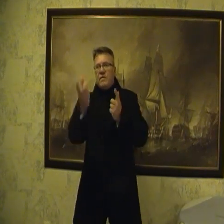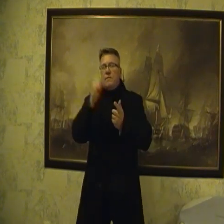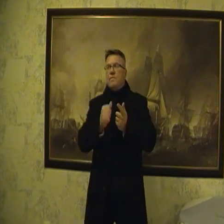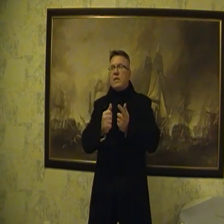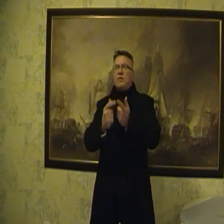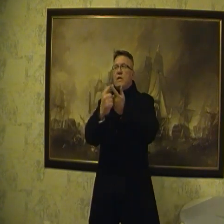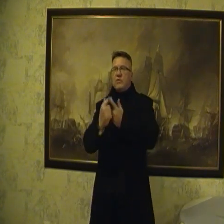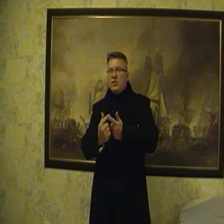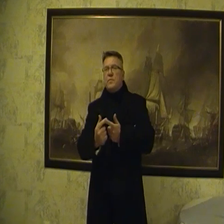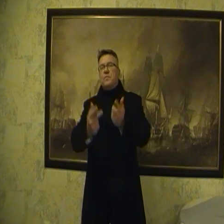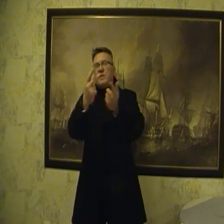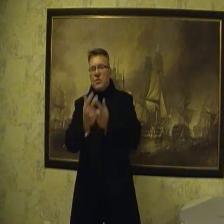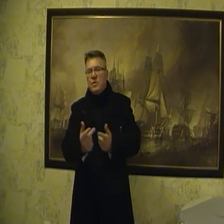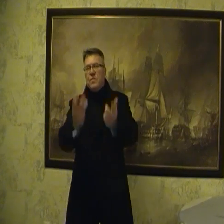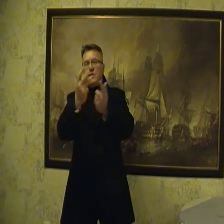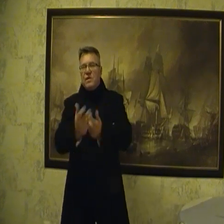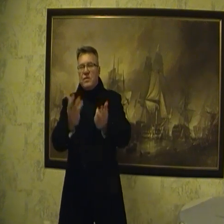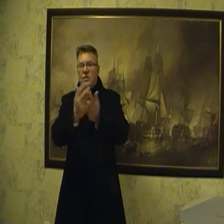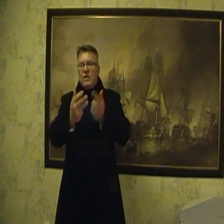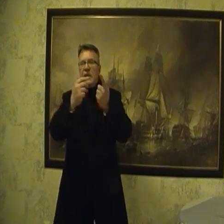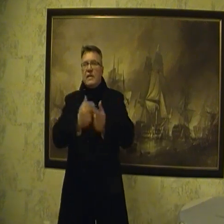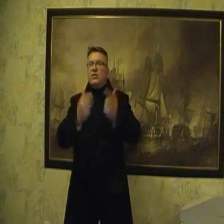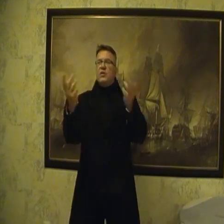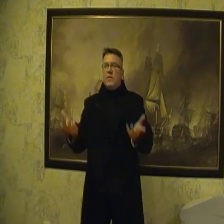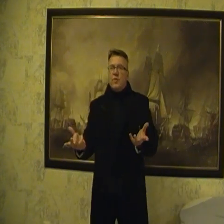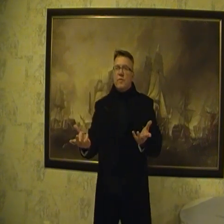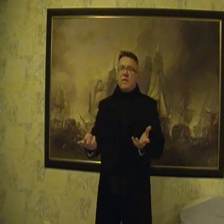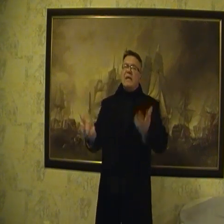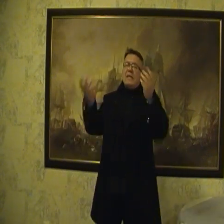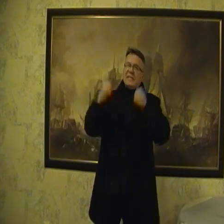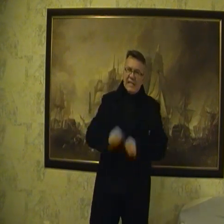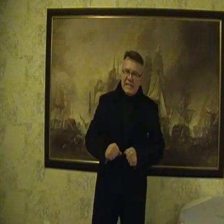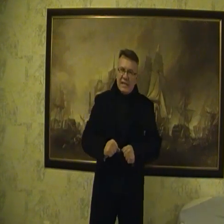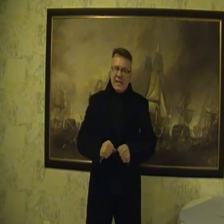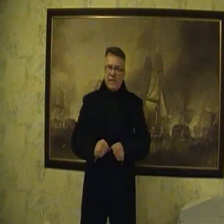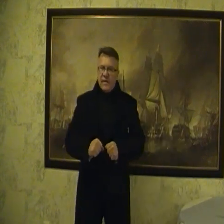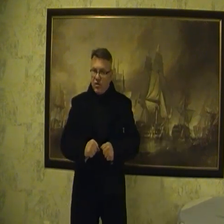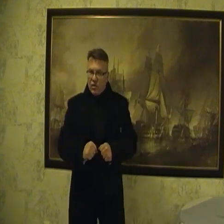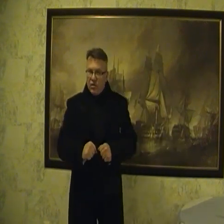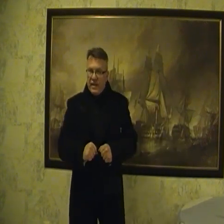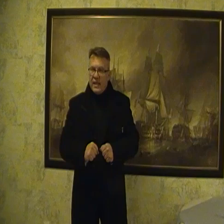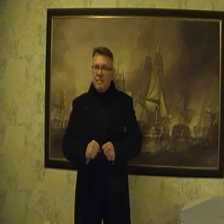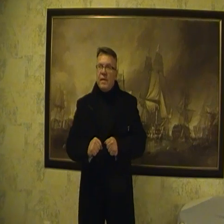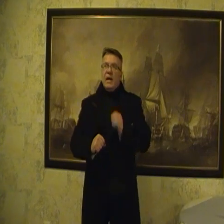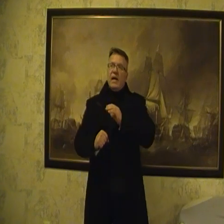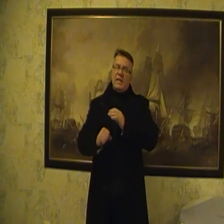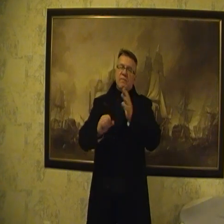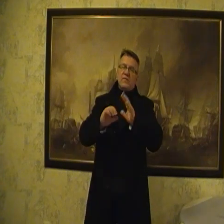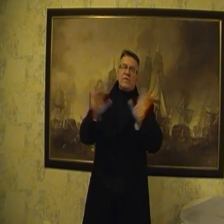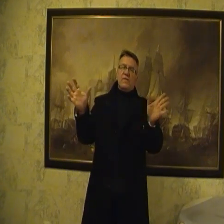Nawet dlaczego gazu się nie pompuje? Tego się nie pompuje, tego się nie wydobywa. Jest nędza, tak zwana kontrolowara, a najlepiej wszystkich